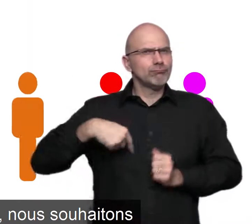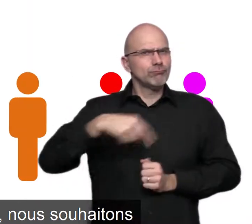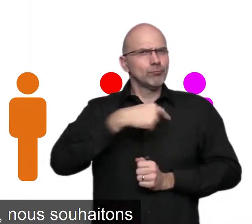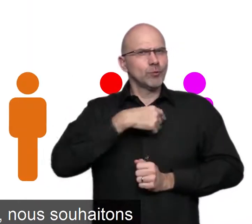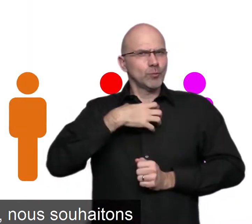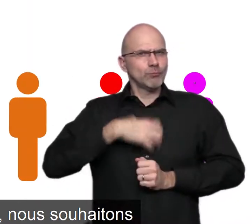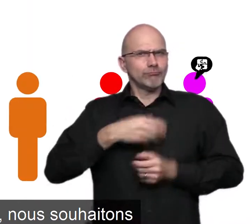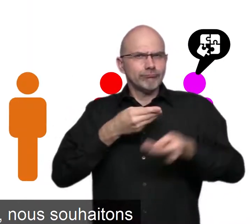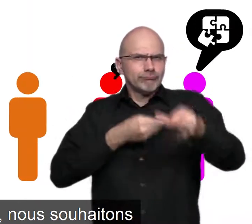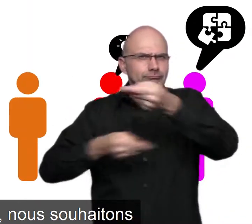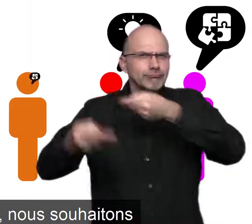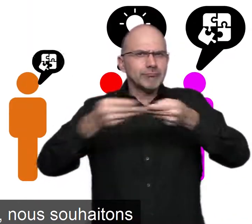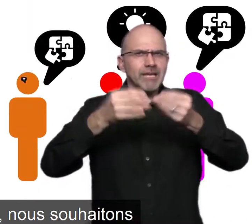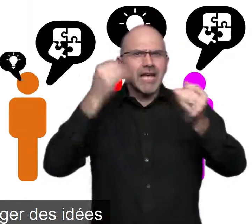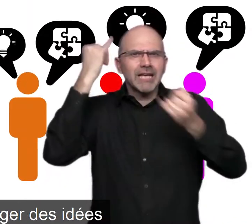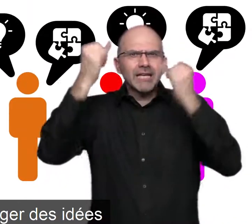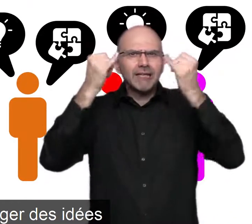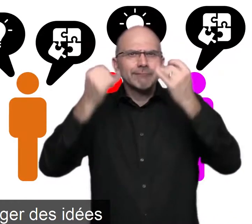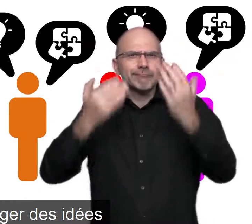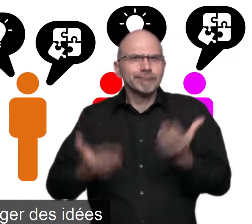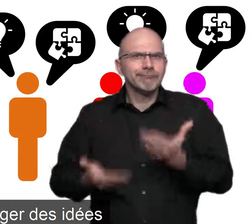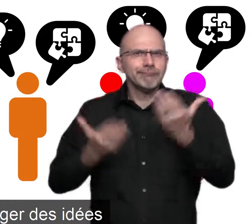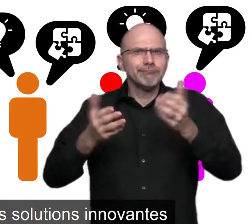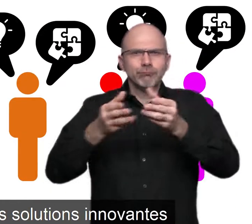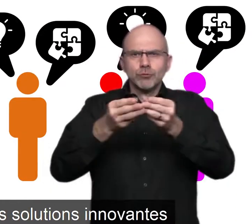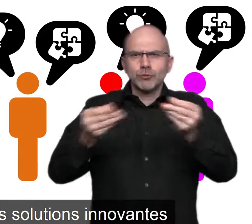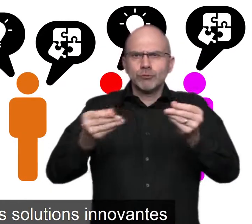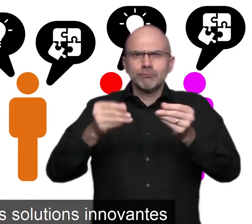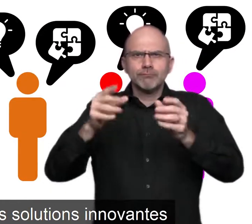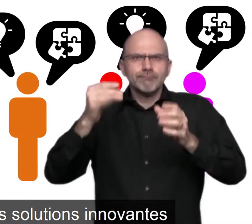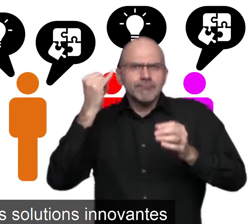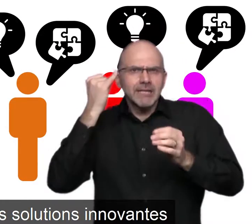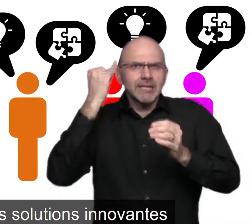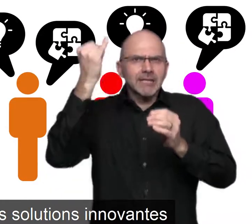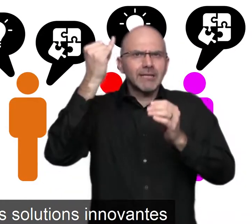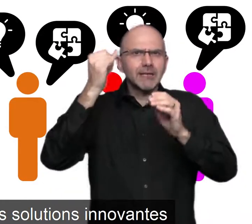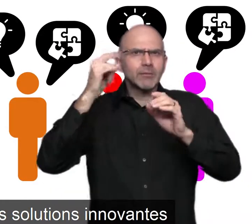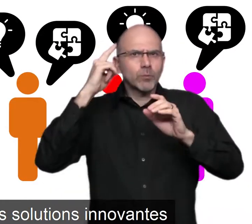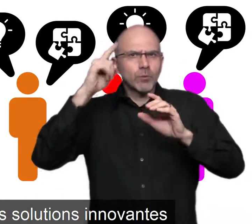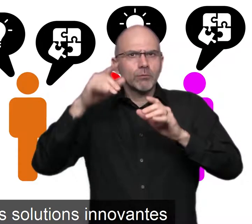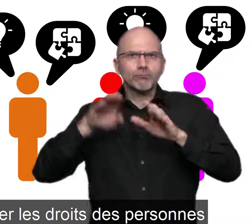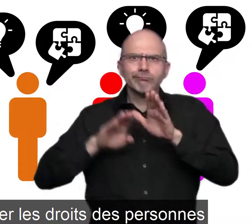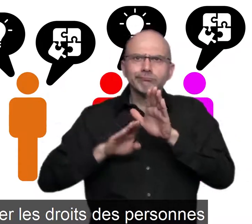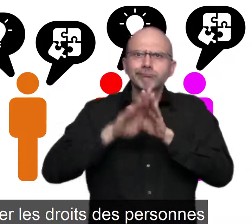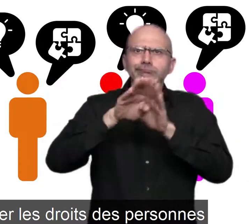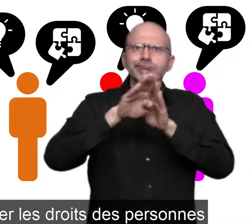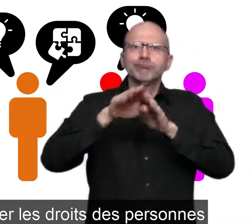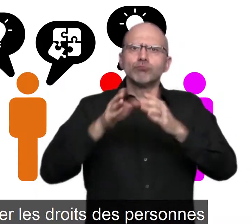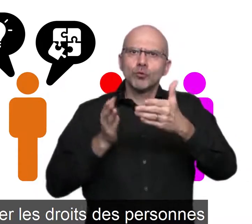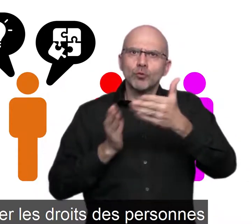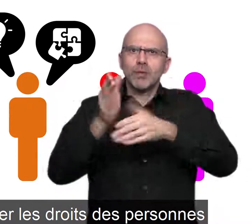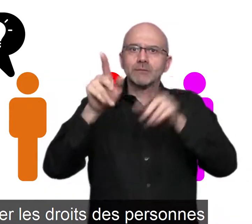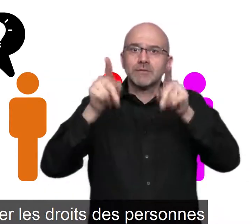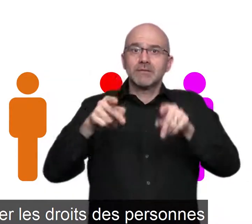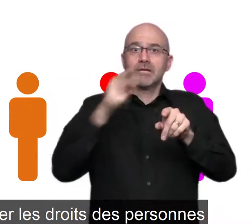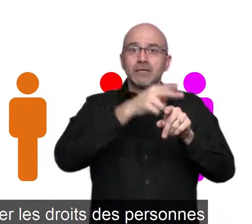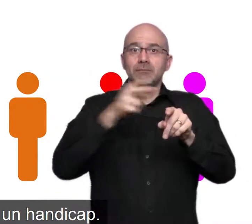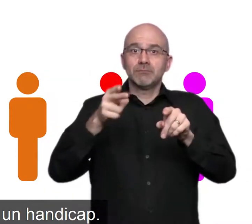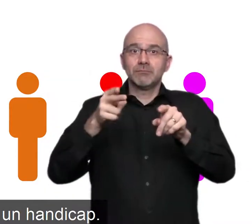Ensemble, nous souhaitons échanger des idées et proposer des solutions innovantes pour faire progresser les droits des personnes ayant un